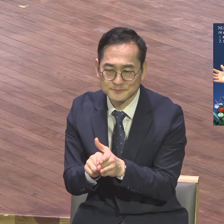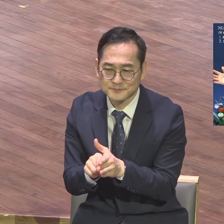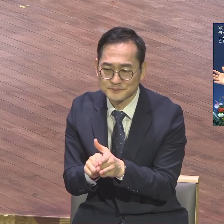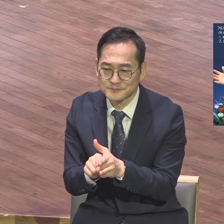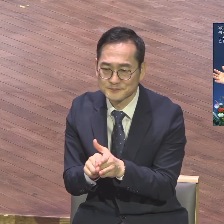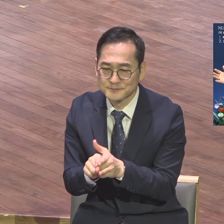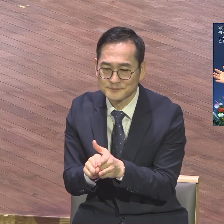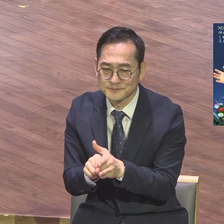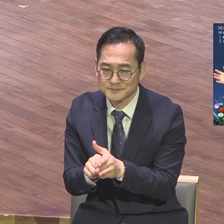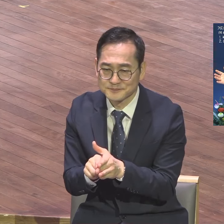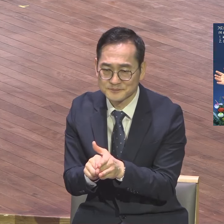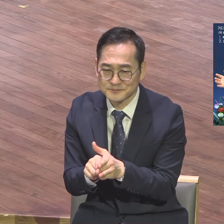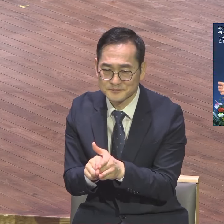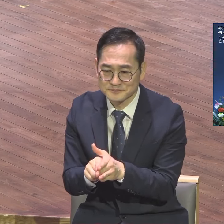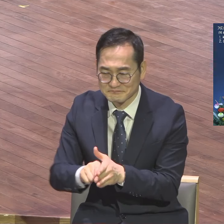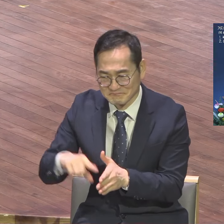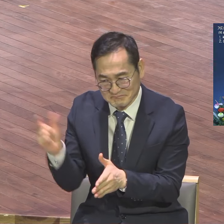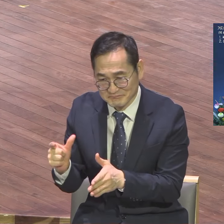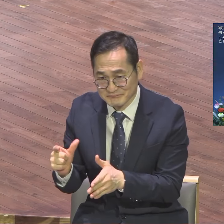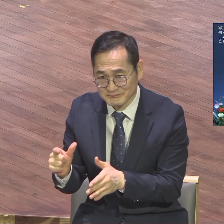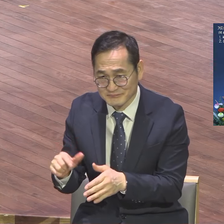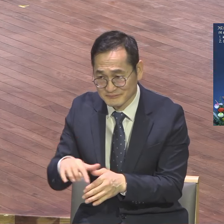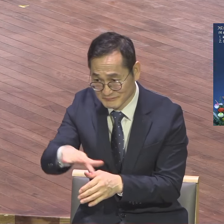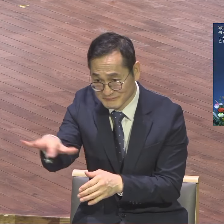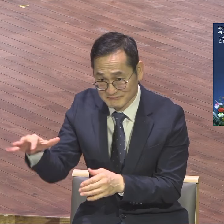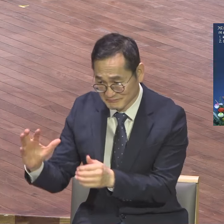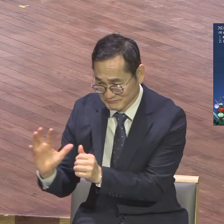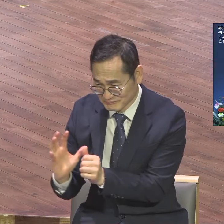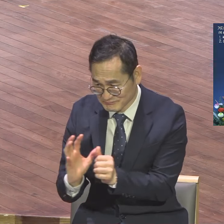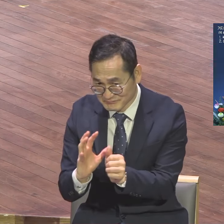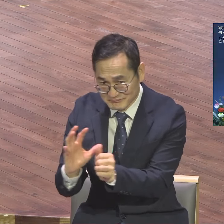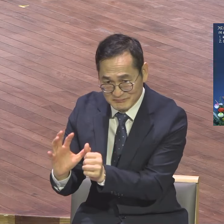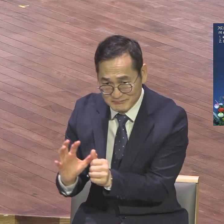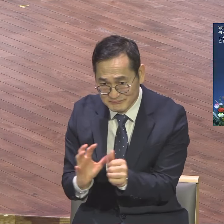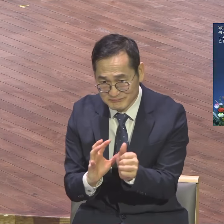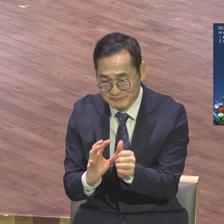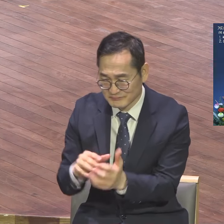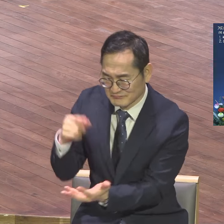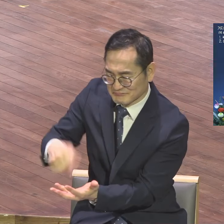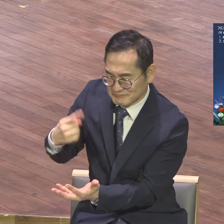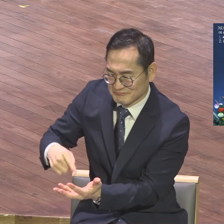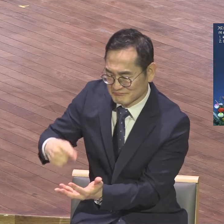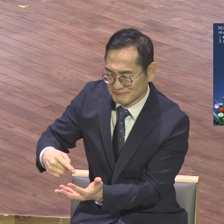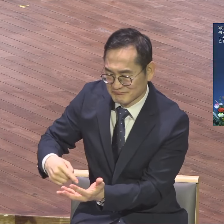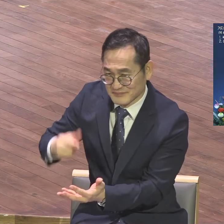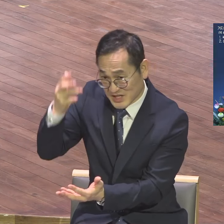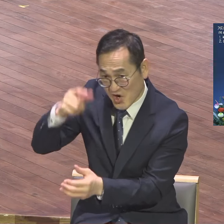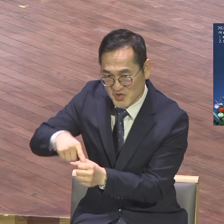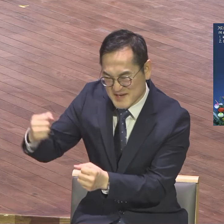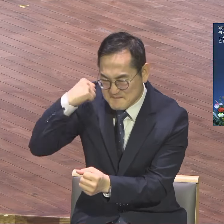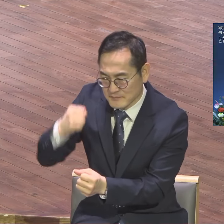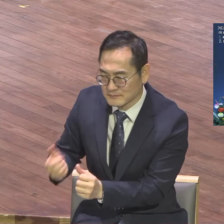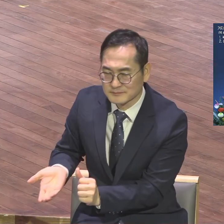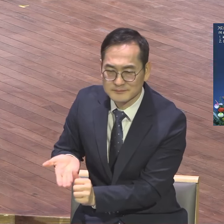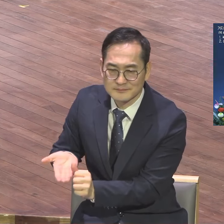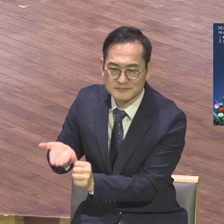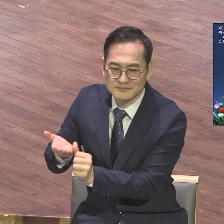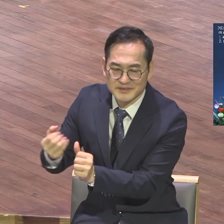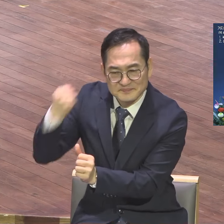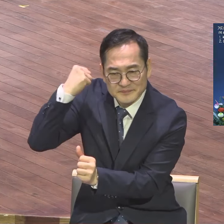할 수 없는 영적 성장을 이룹니다 마가 다락방에서 성령이 임한